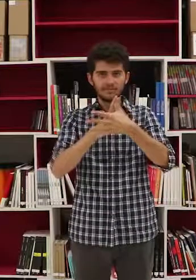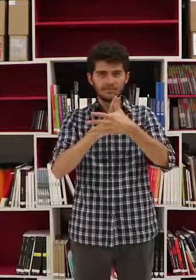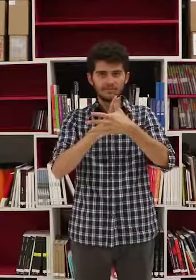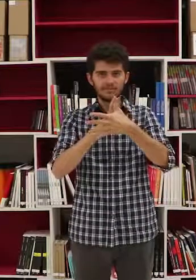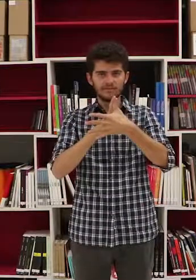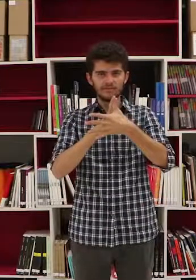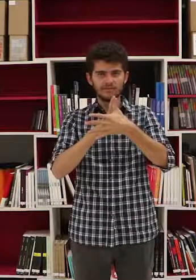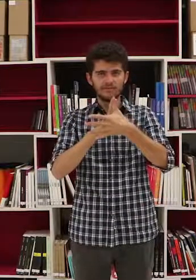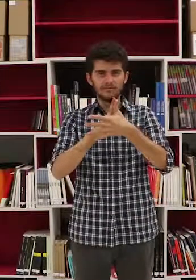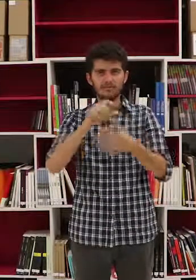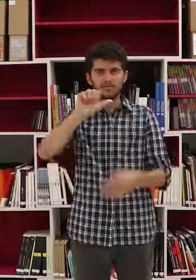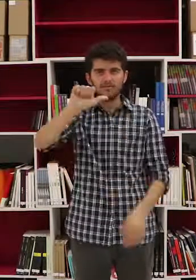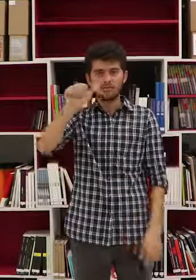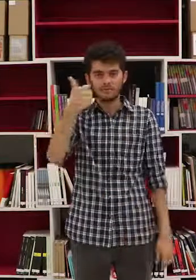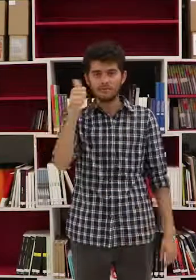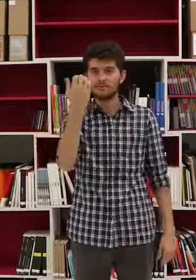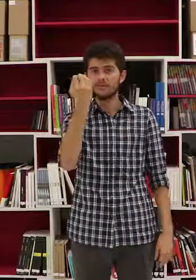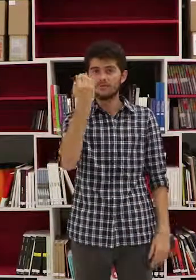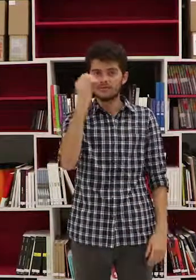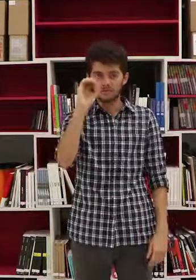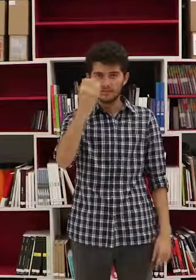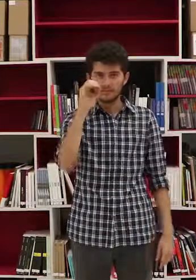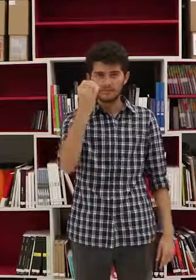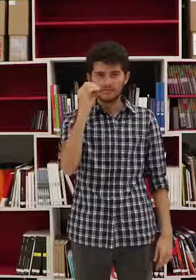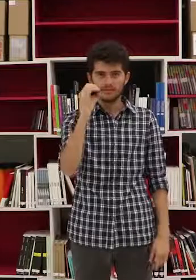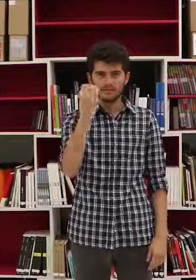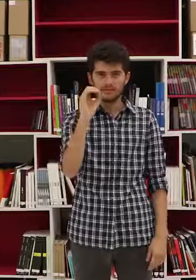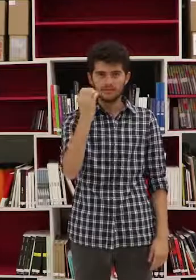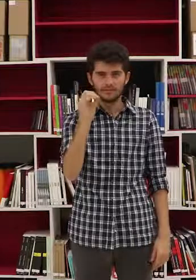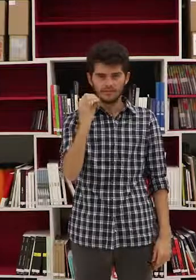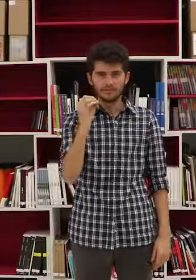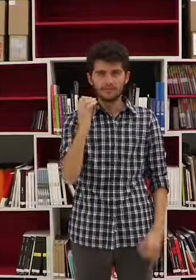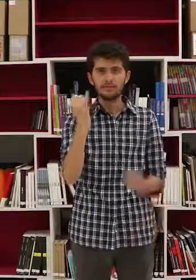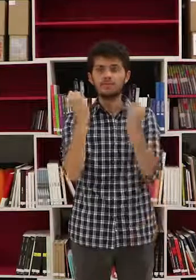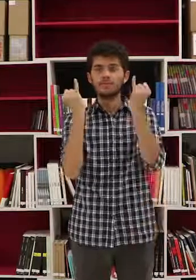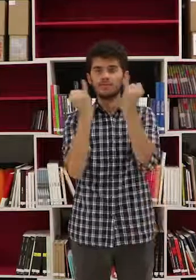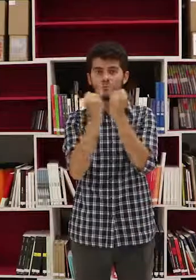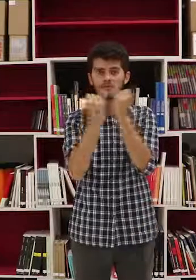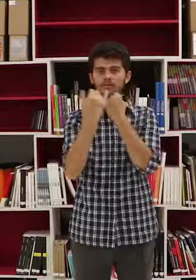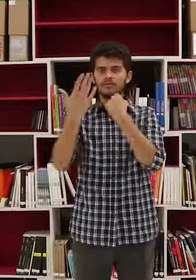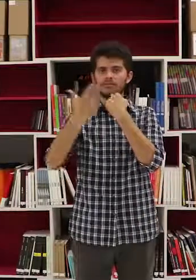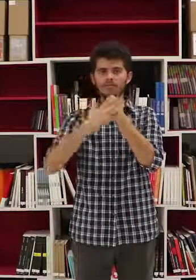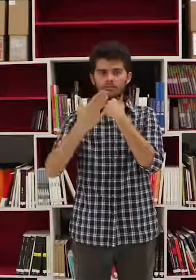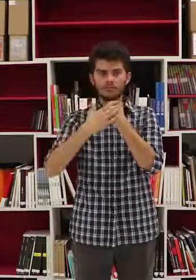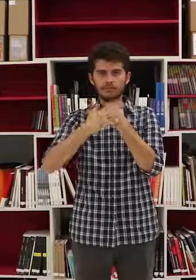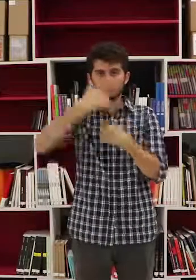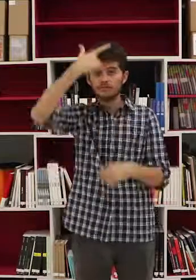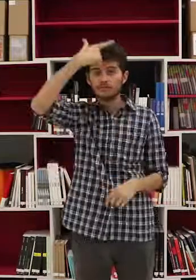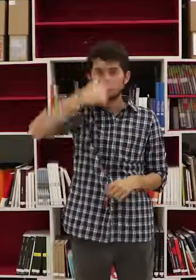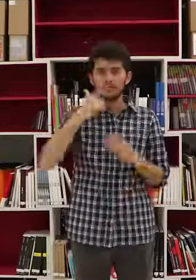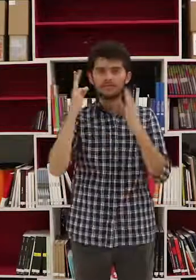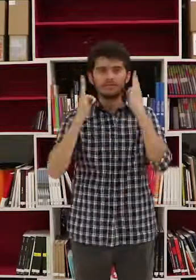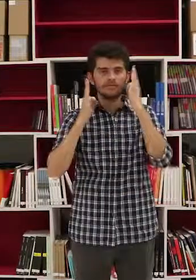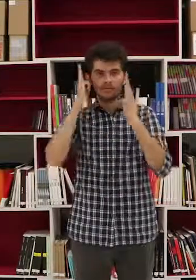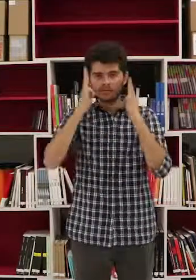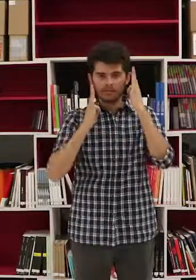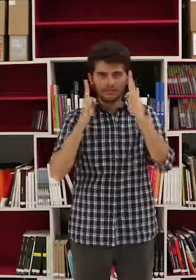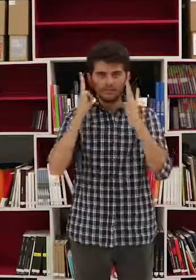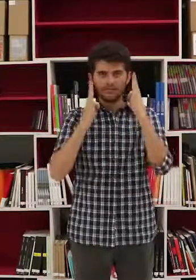Y para Noche de Museos, un performance de Lauren Klein, llamado Autonomía de la